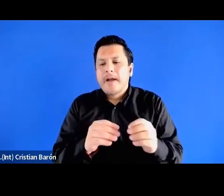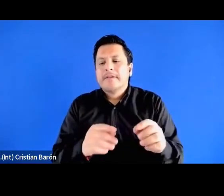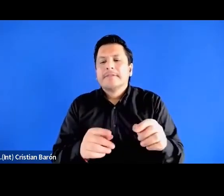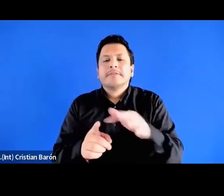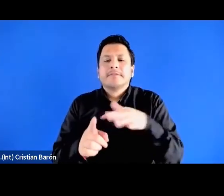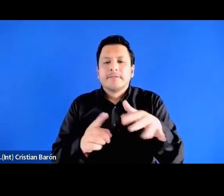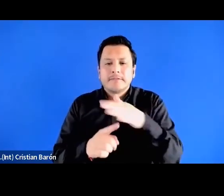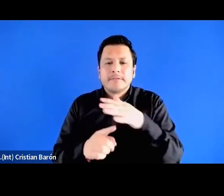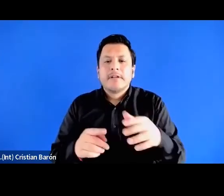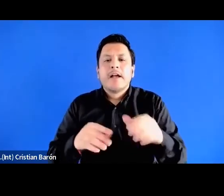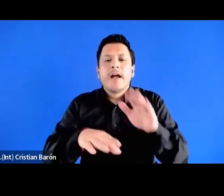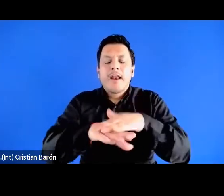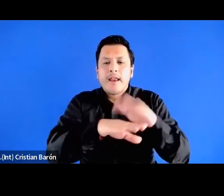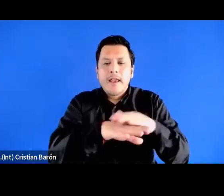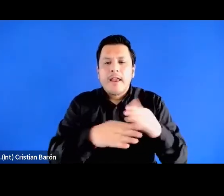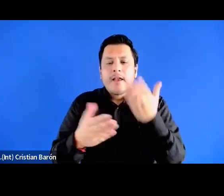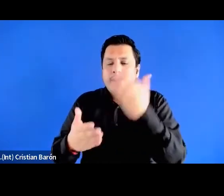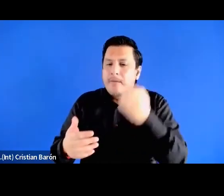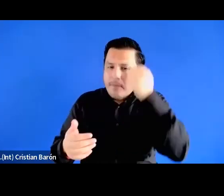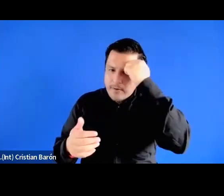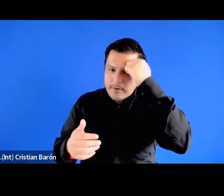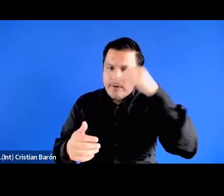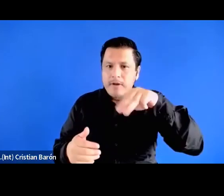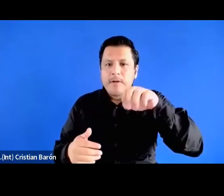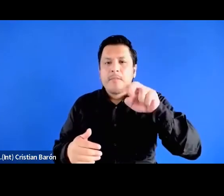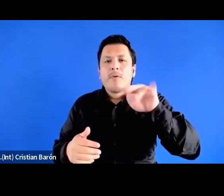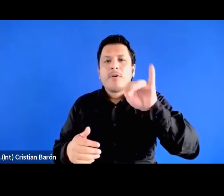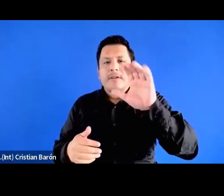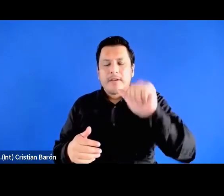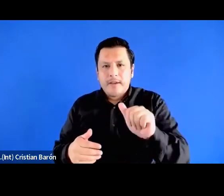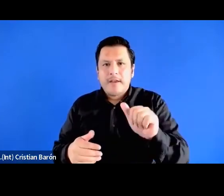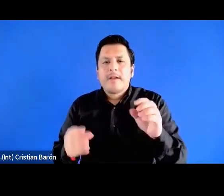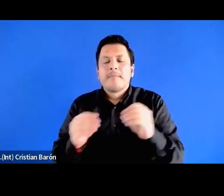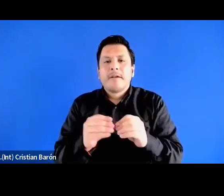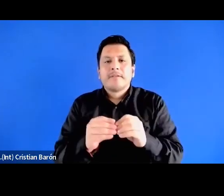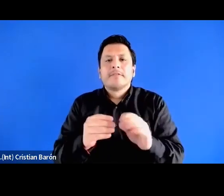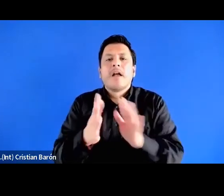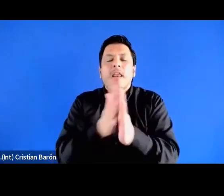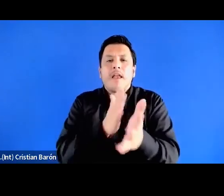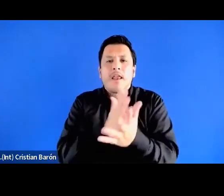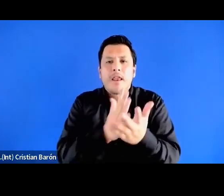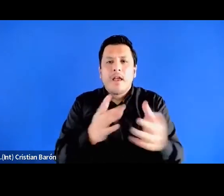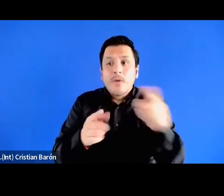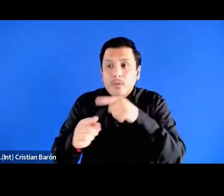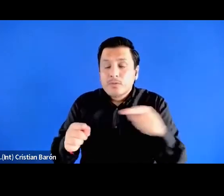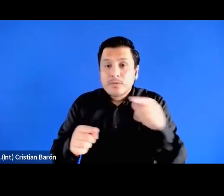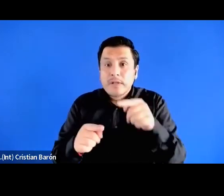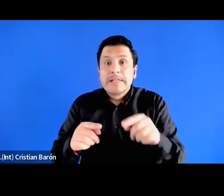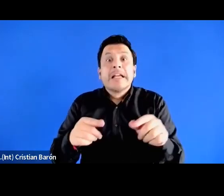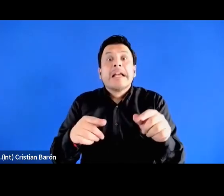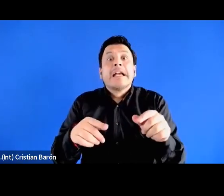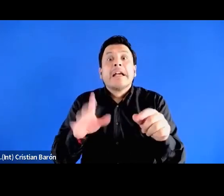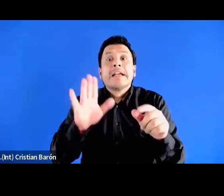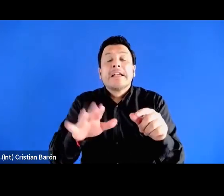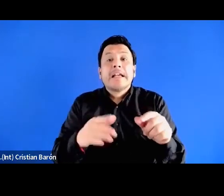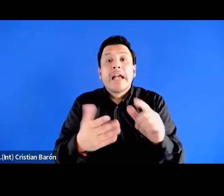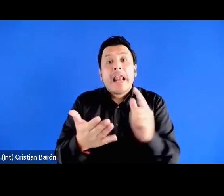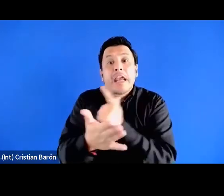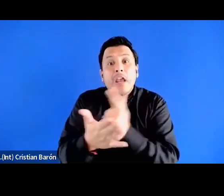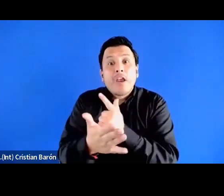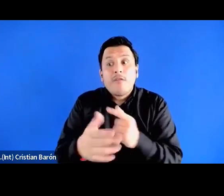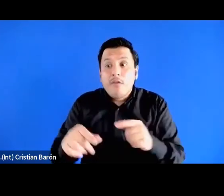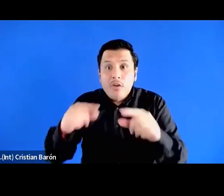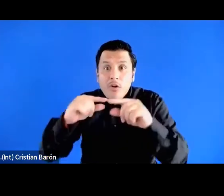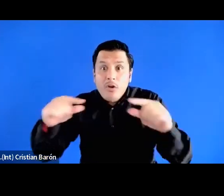Quería decir que la profesora Mónica puso el link donde pueden encontrar el libro. De todas maneras, Mara, si puedes